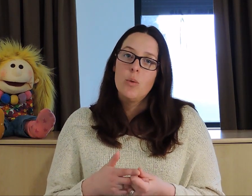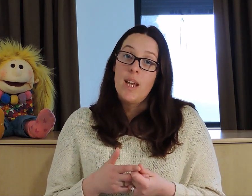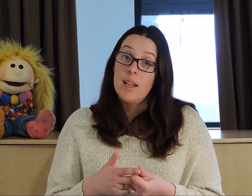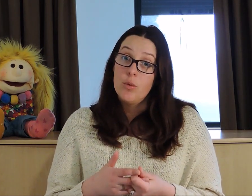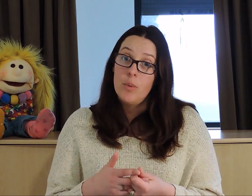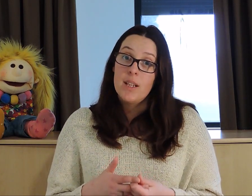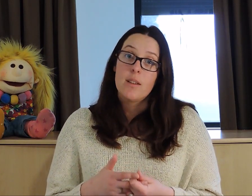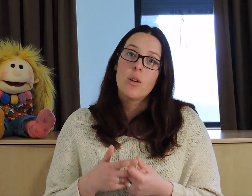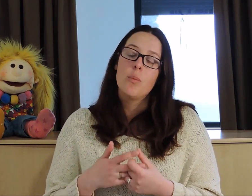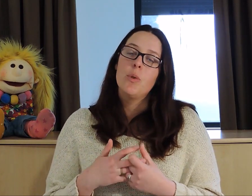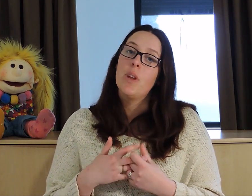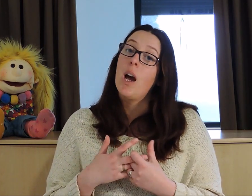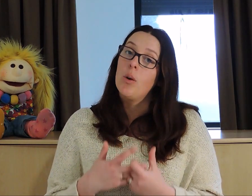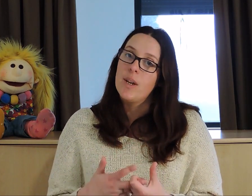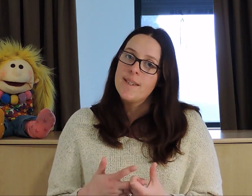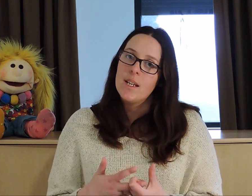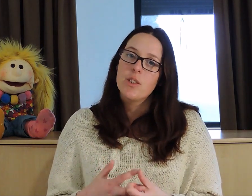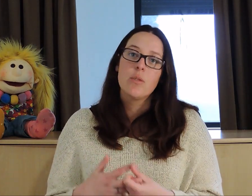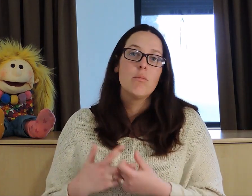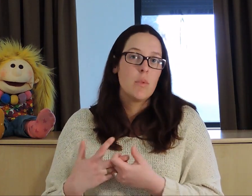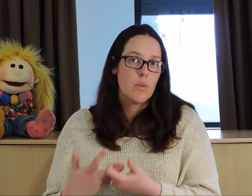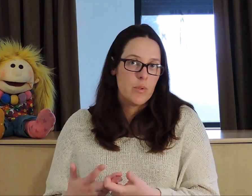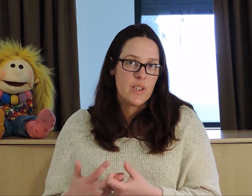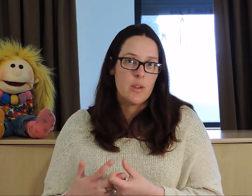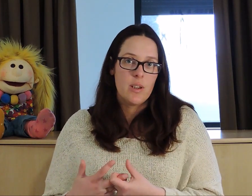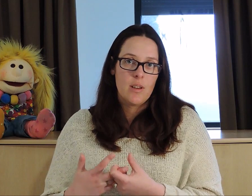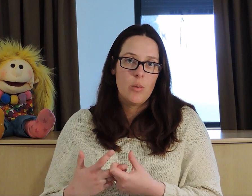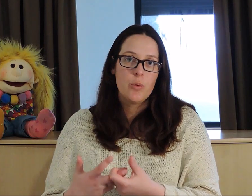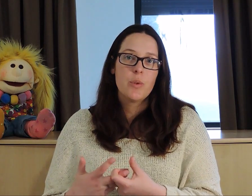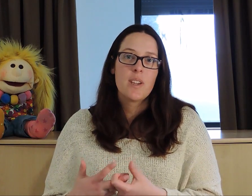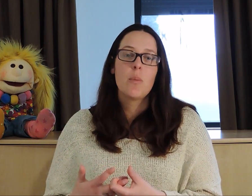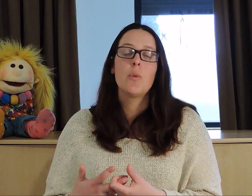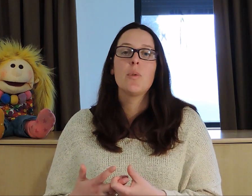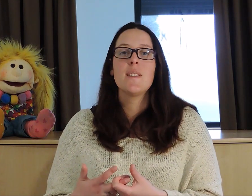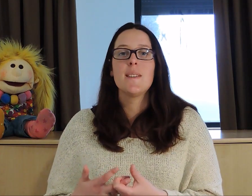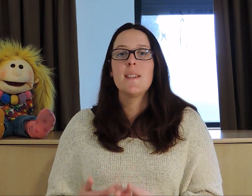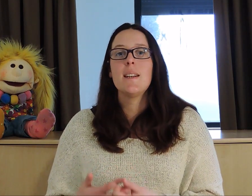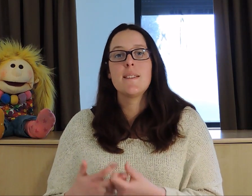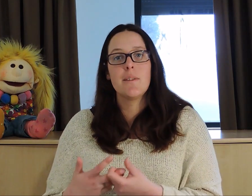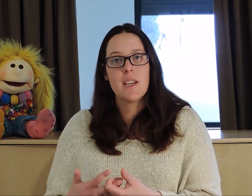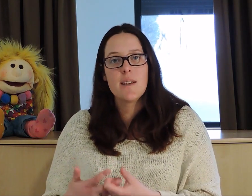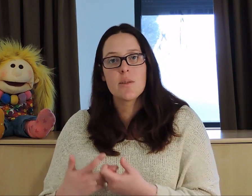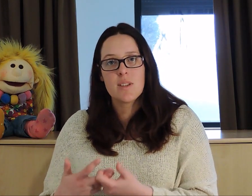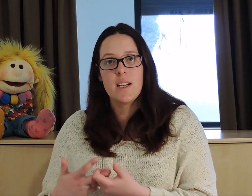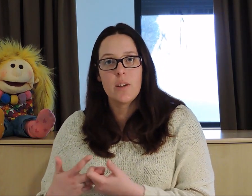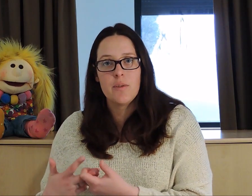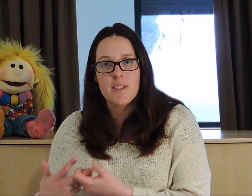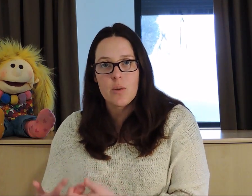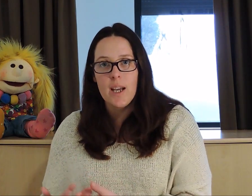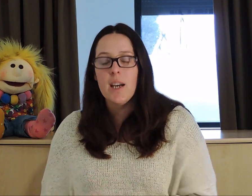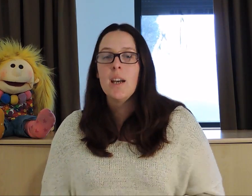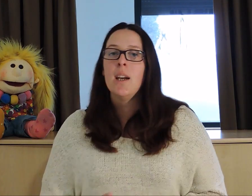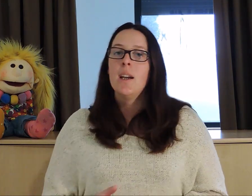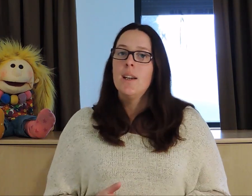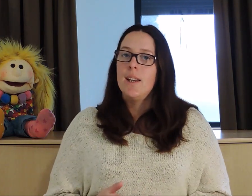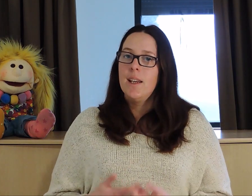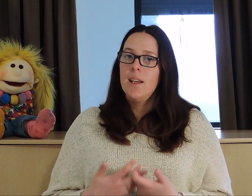une aide humaine comme une AESH. C'est le nouveau terme pour désigner les AES, auxiliaires de vie scolaire, et